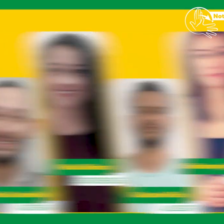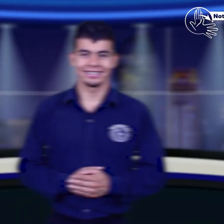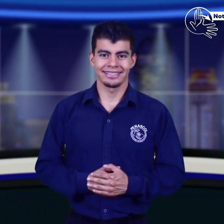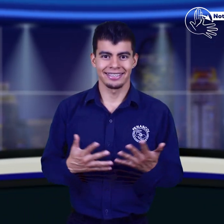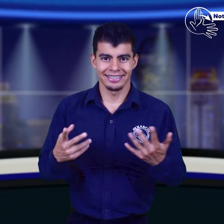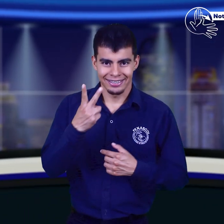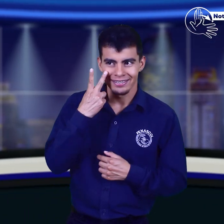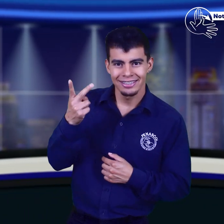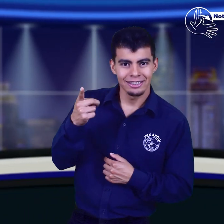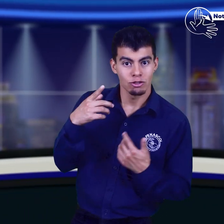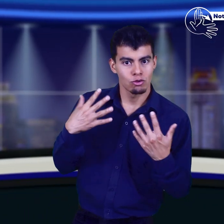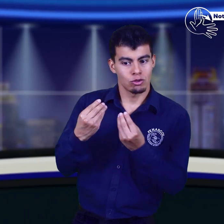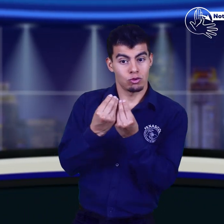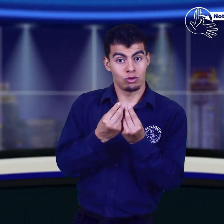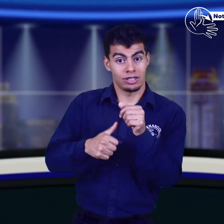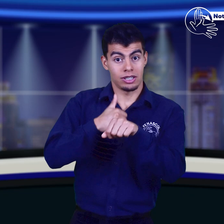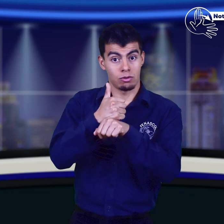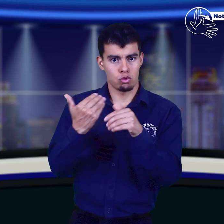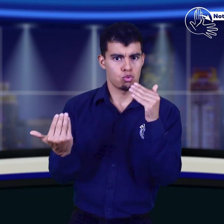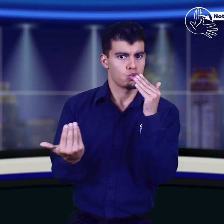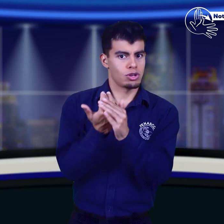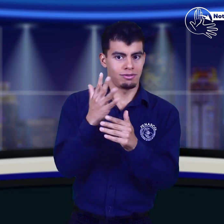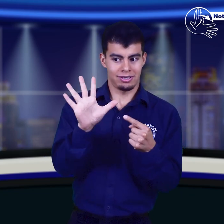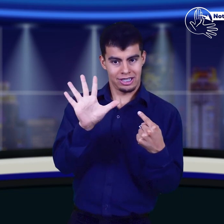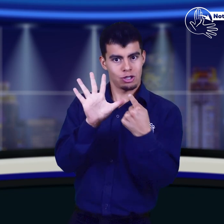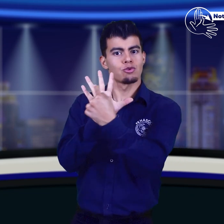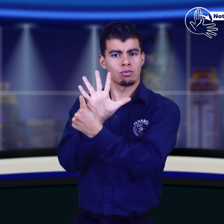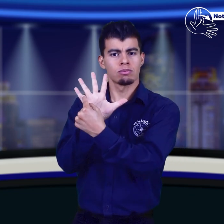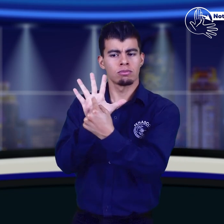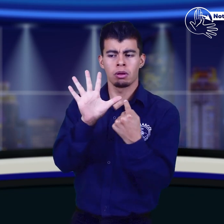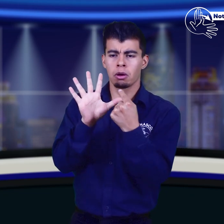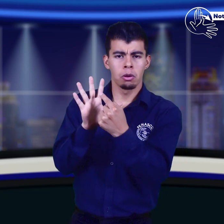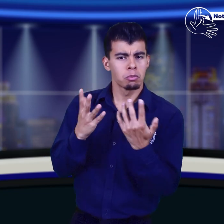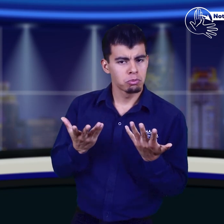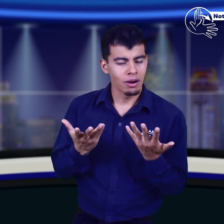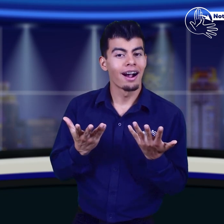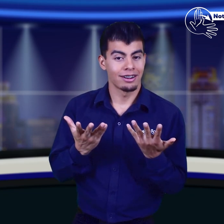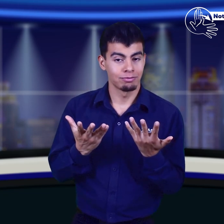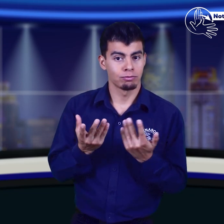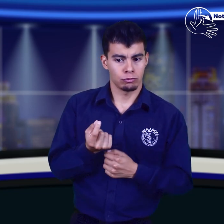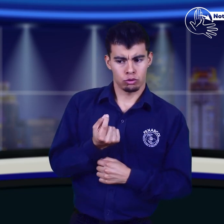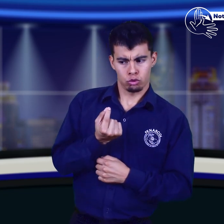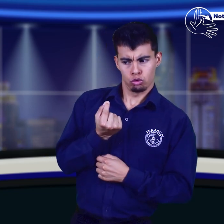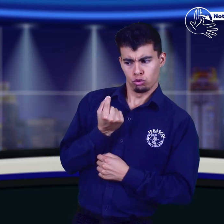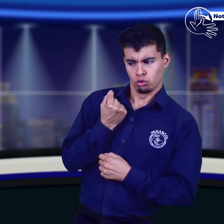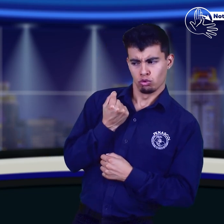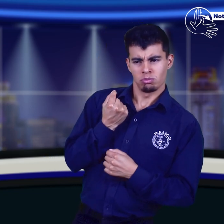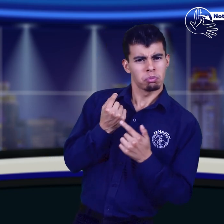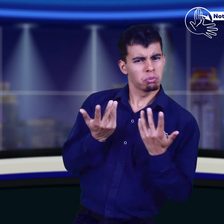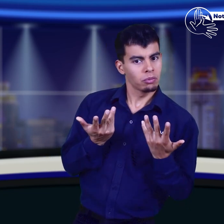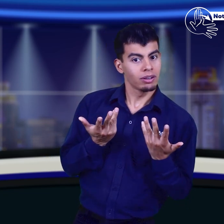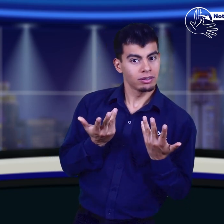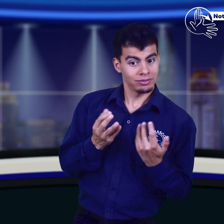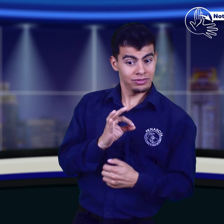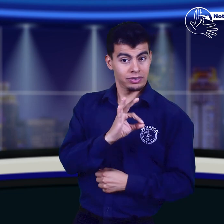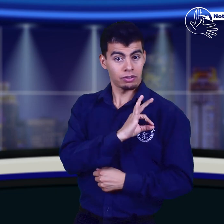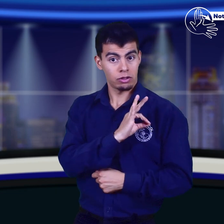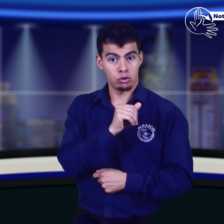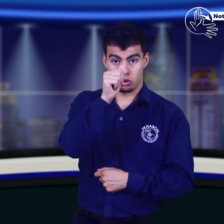Como vieron, ellos son los cinco integrantes del Consejo Directivo. Recientemente, el sábado,